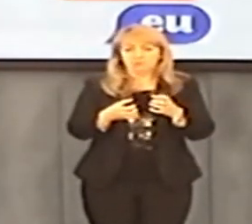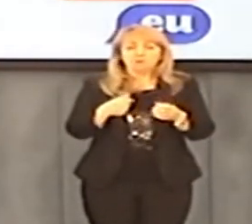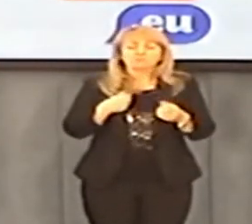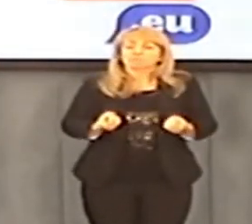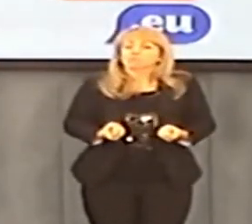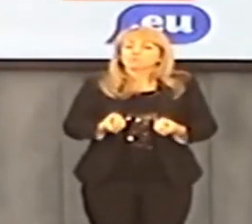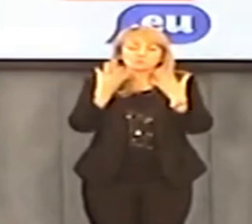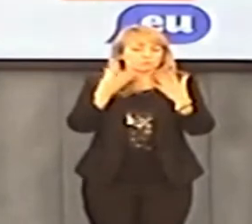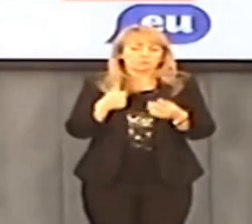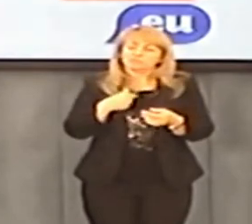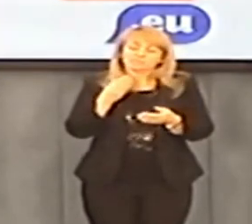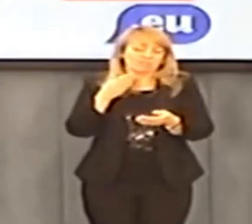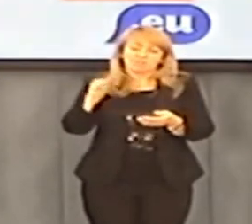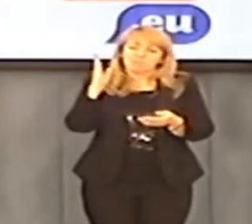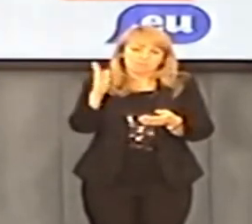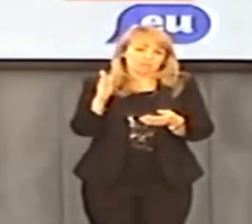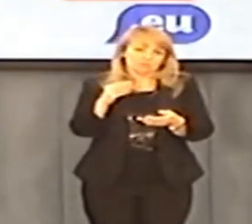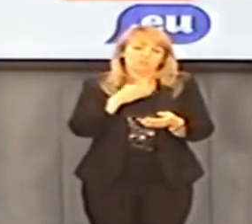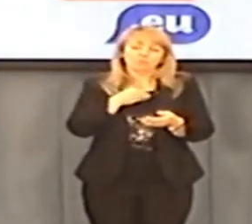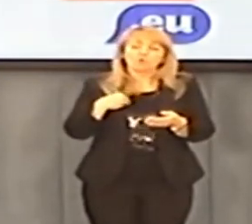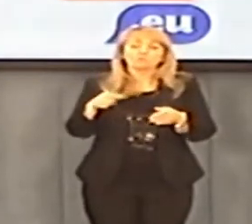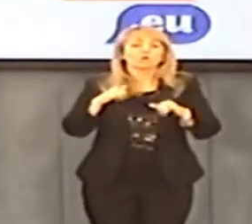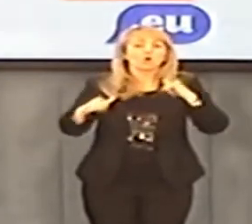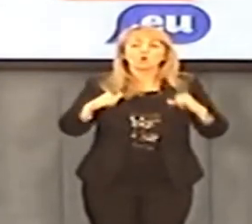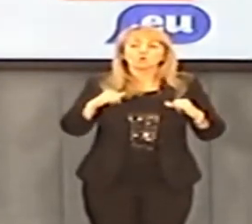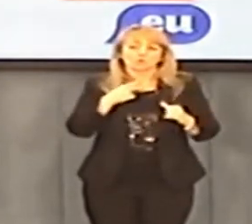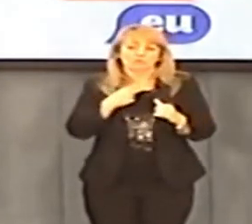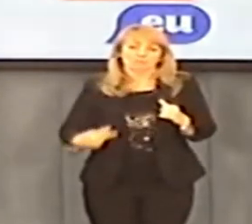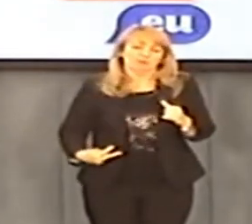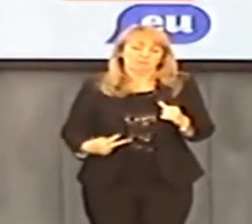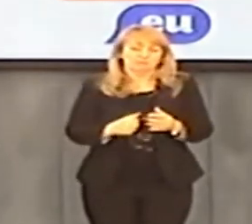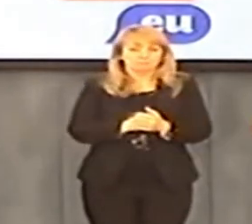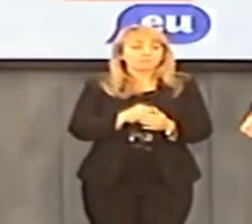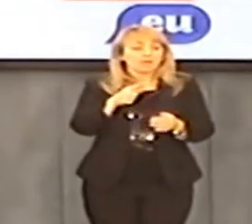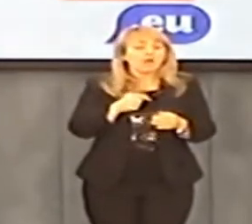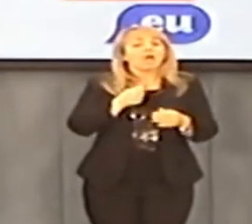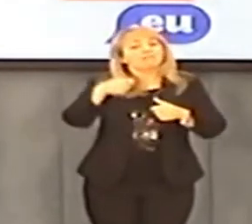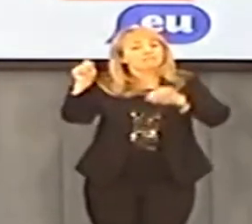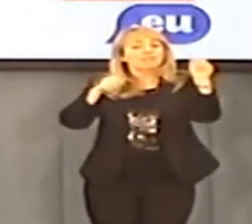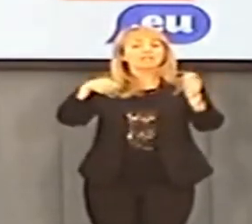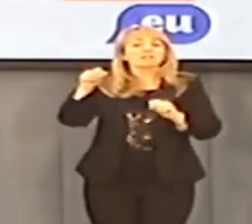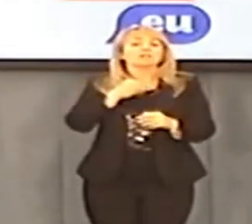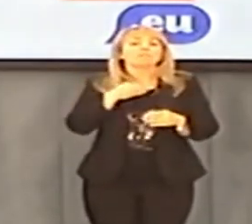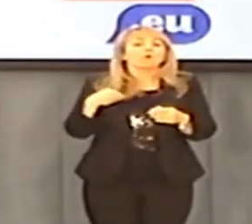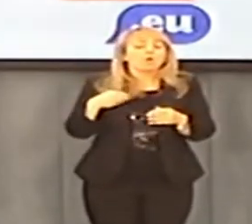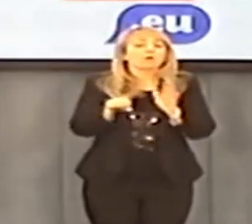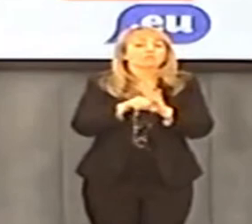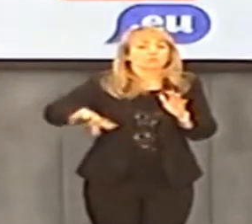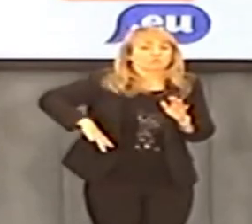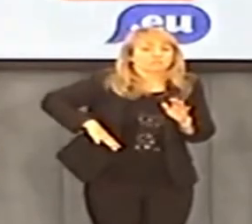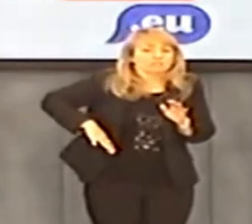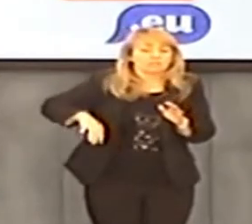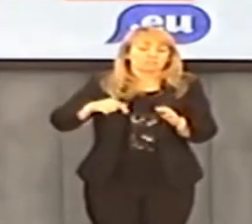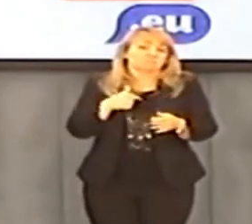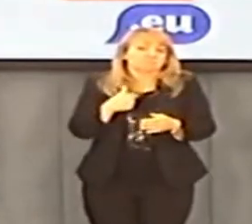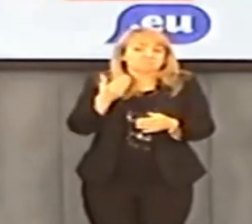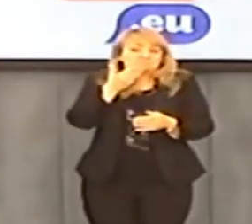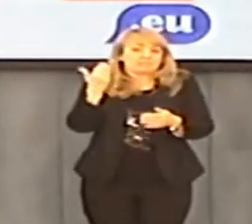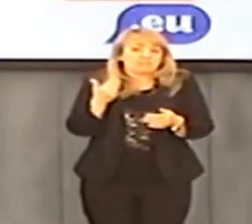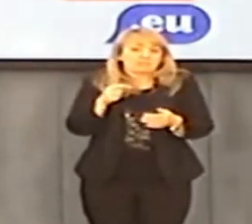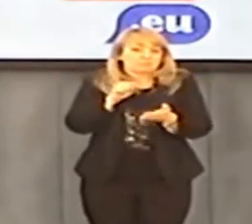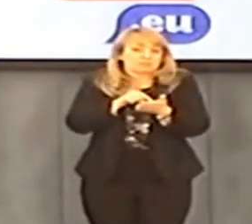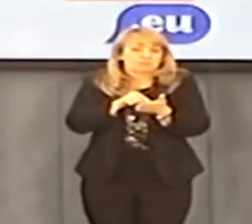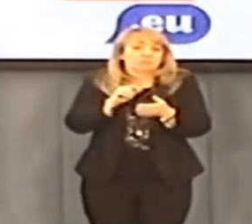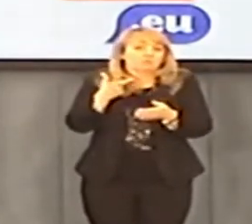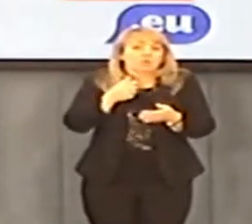nie będziemy mieli za Donalda Tuska, niestety. A jeśli chodzi o tą emigrację Polaków do Szwajcarii, szczerze mówiąc, Pani mnie zaskoczyła